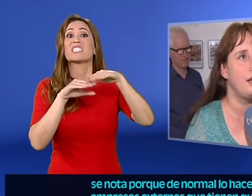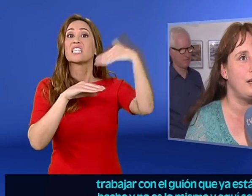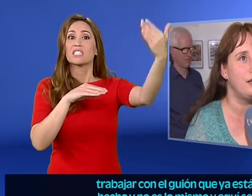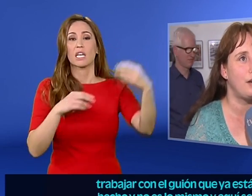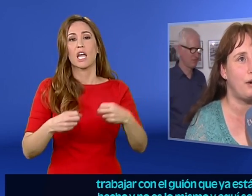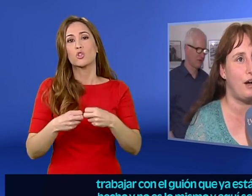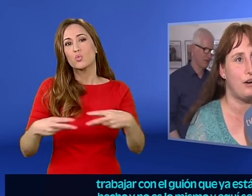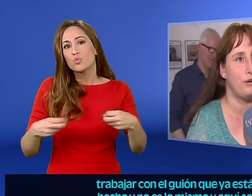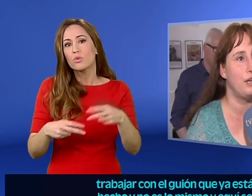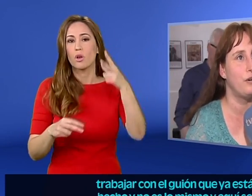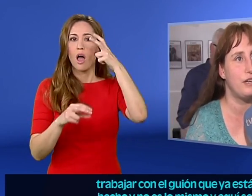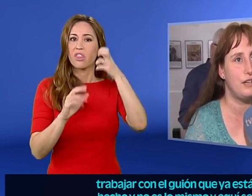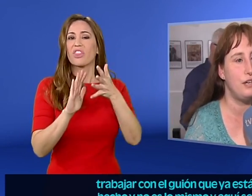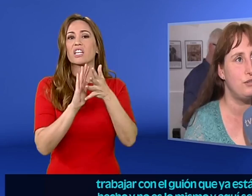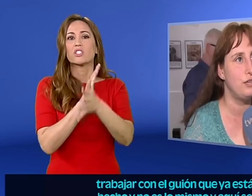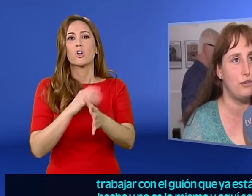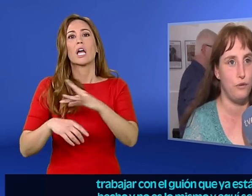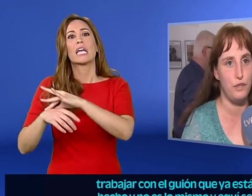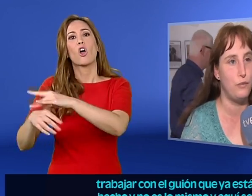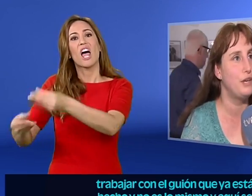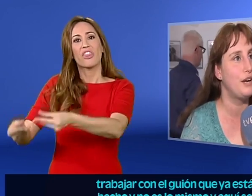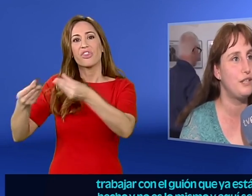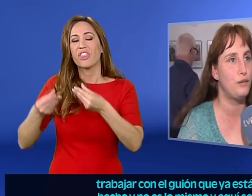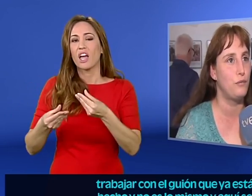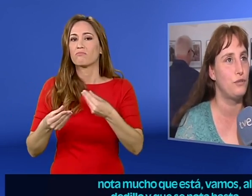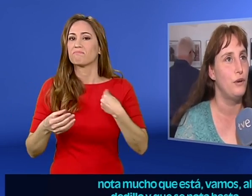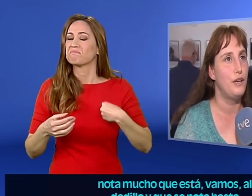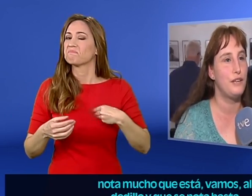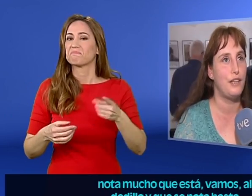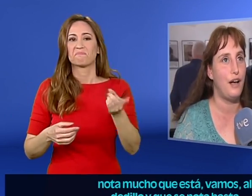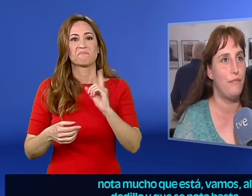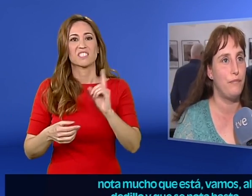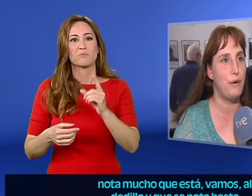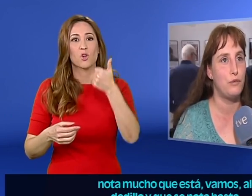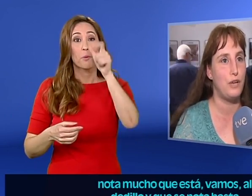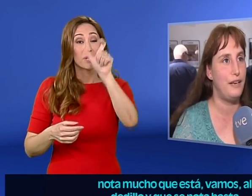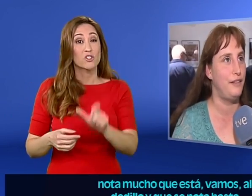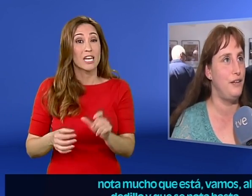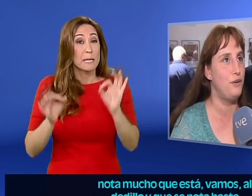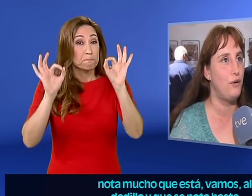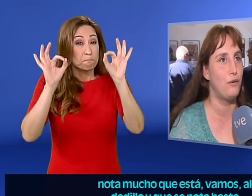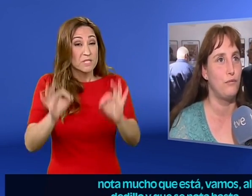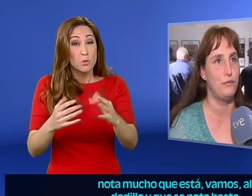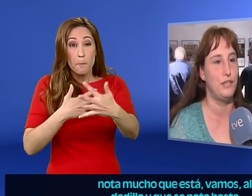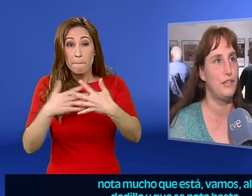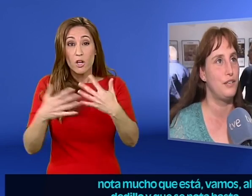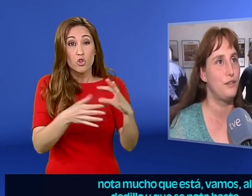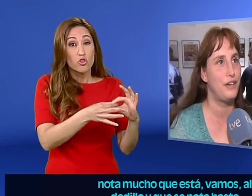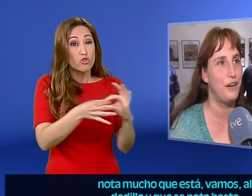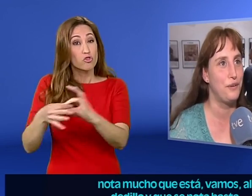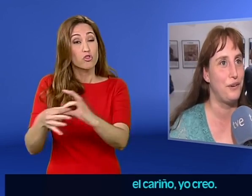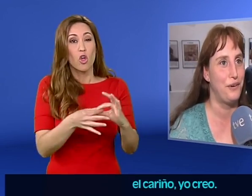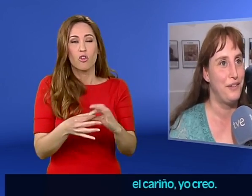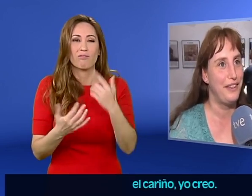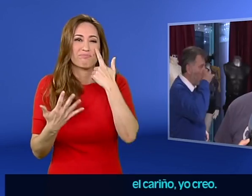tienen que trabajar con el guión que ya está hecho y no es lo mismo. Y aquí se nota mucho que está al dedillo y que se